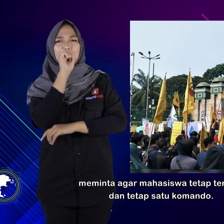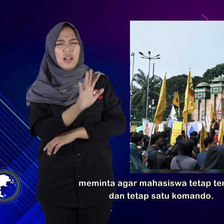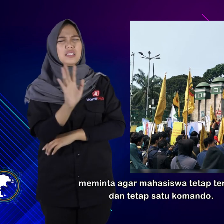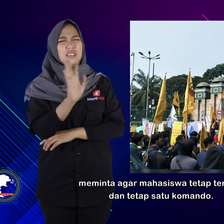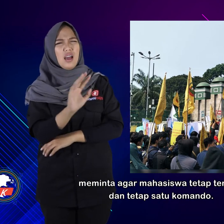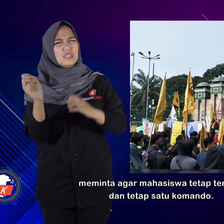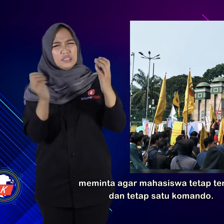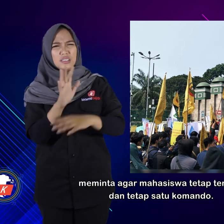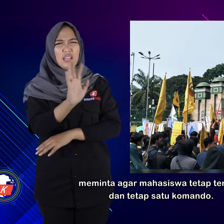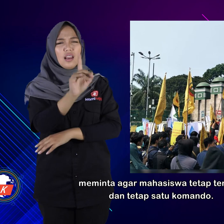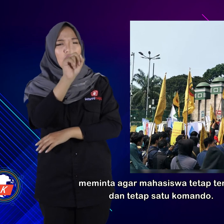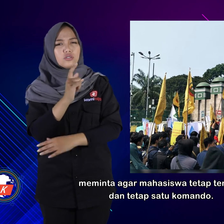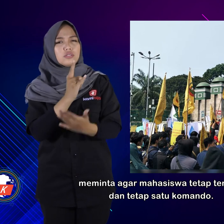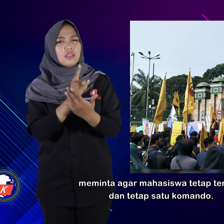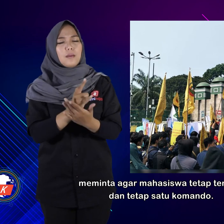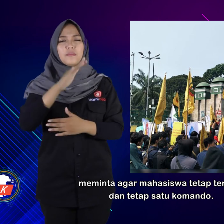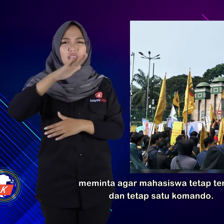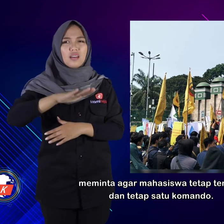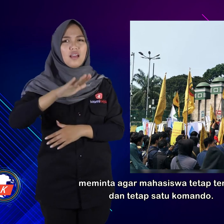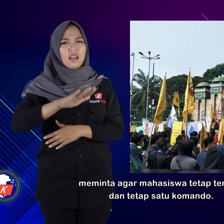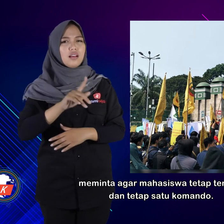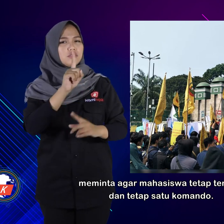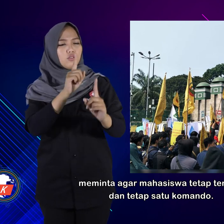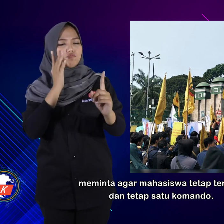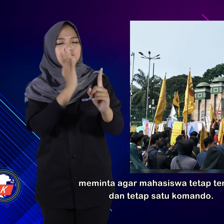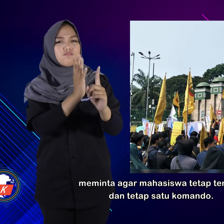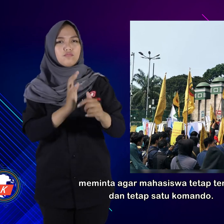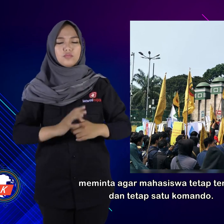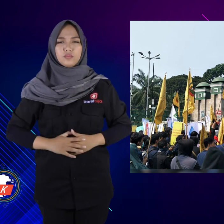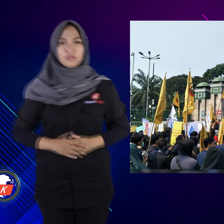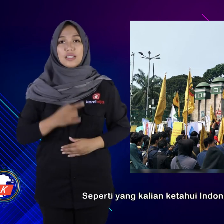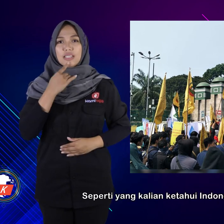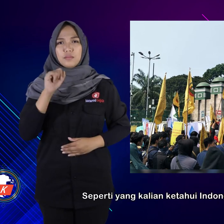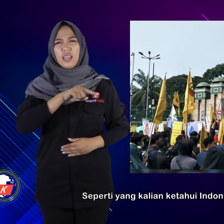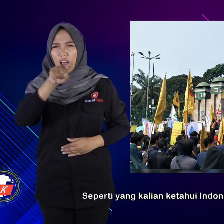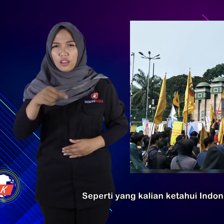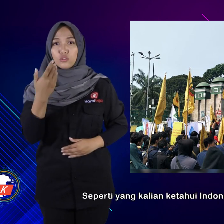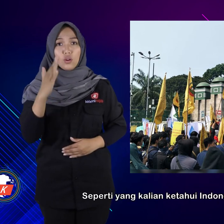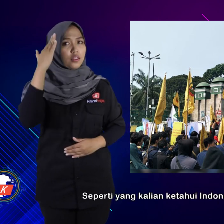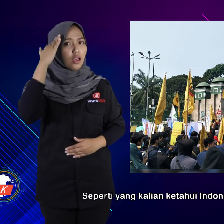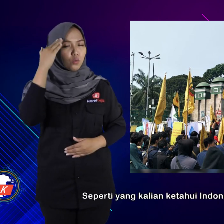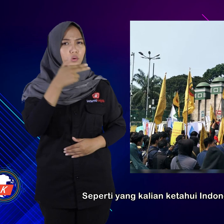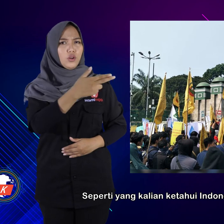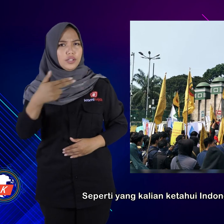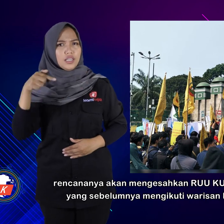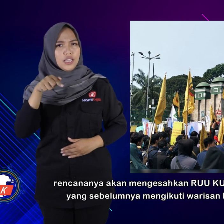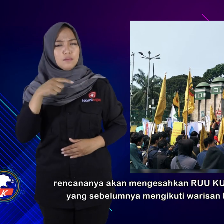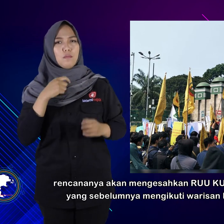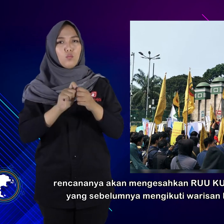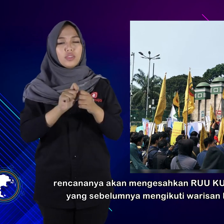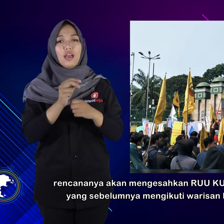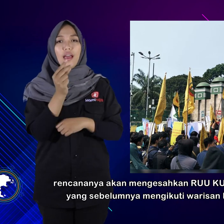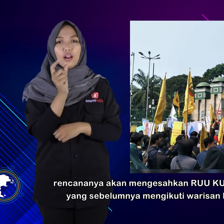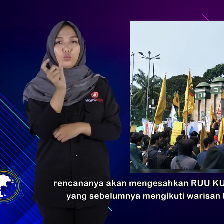meminta agar mahasiswa tetap tenang dan tetap satu komando. Seperti yang kalian ketahui, Indonesia